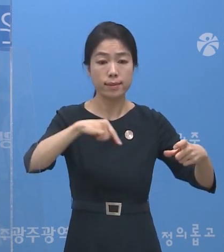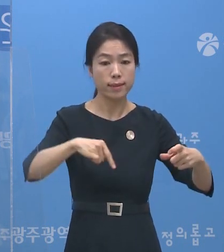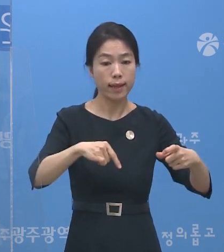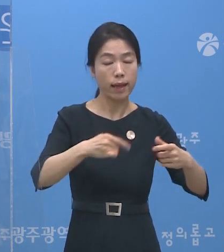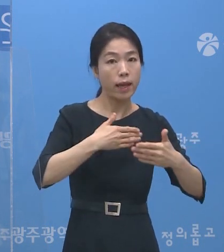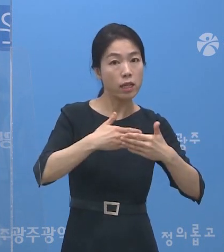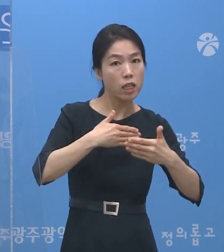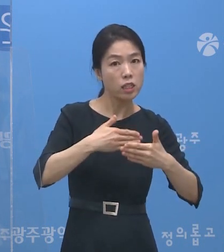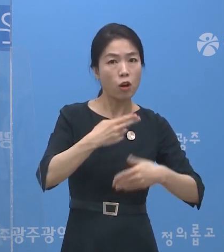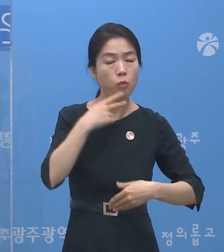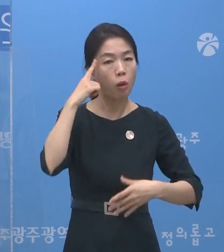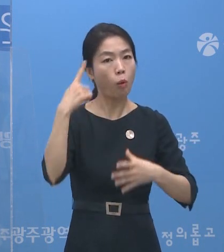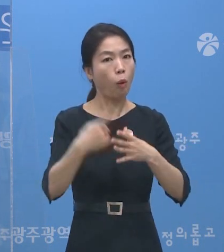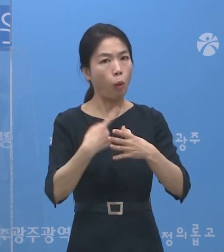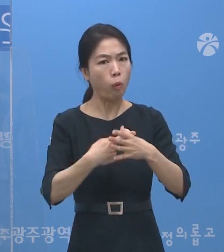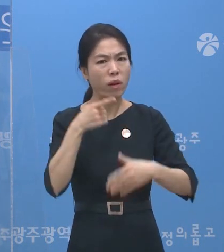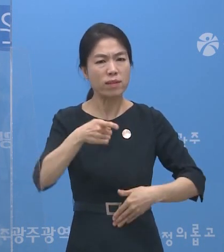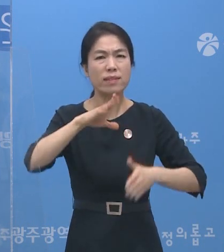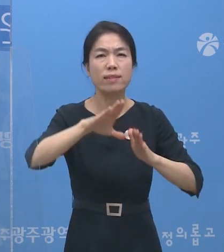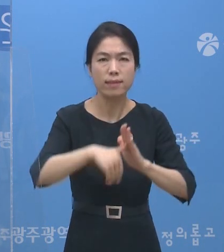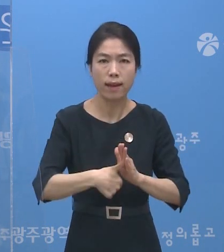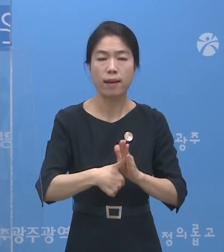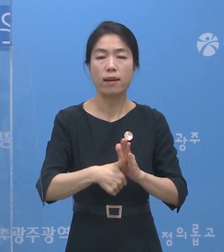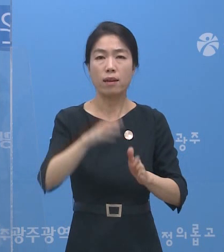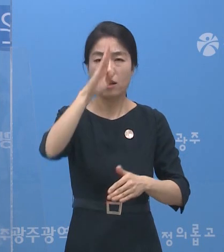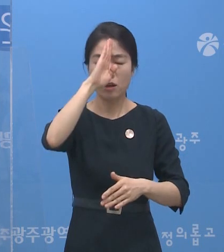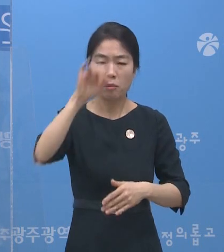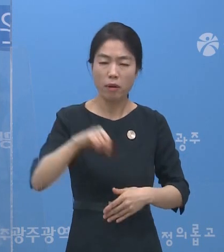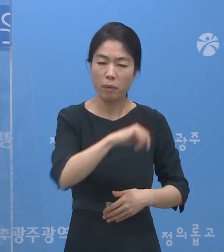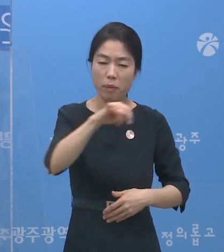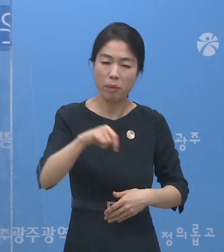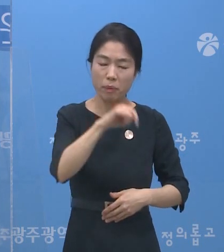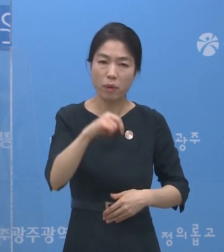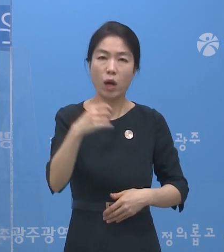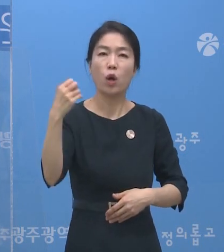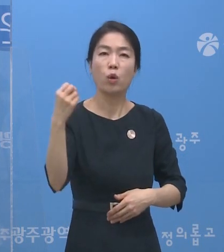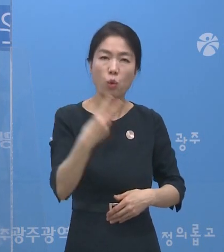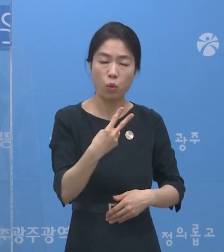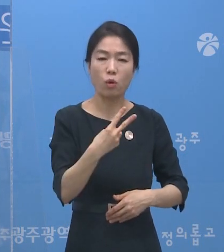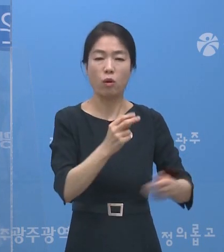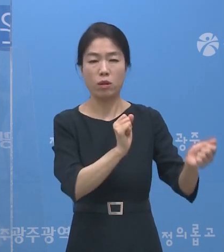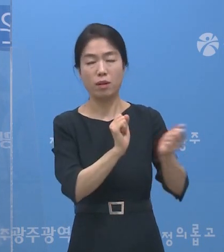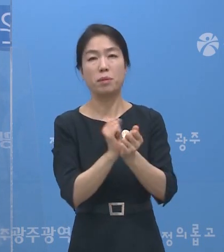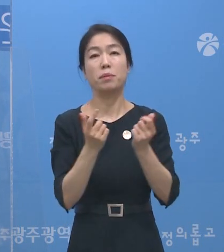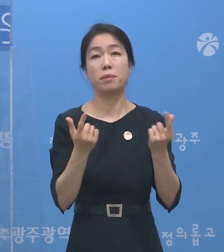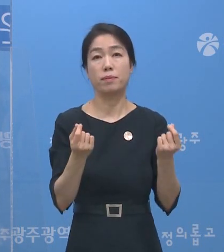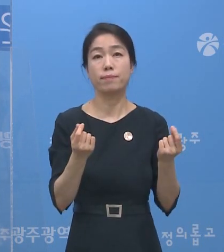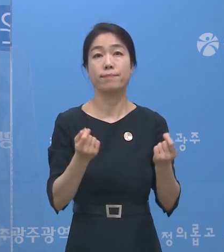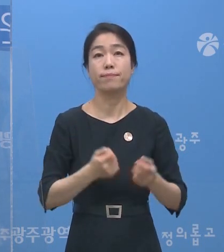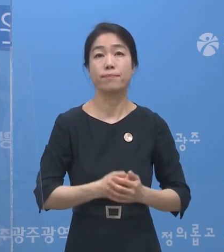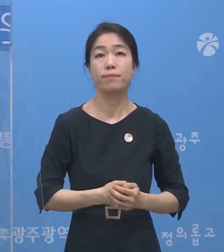긴장감이 떨어지는 틈새를 코로나19 바이러스가 또다시 파고들고 있습니다.